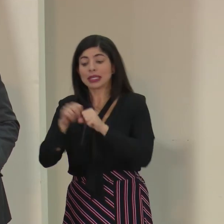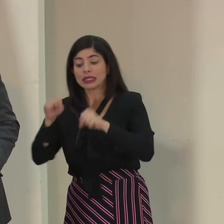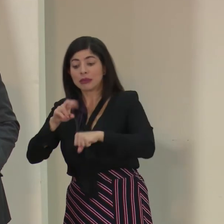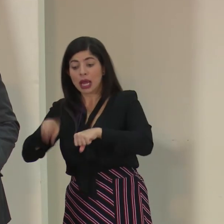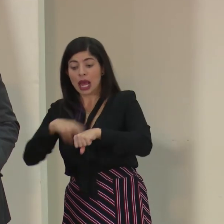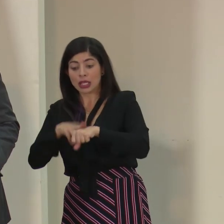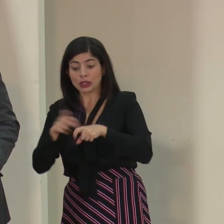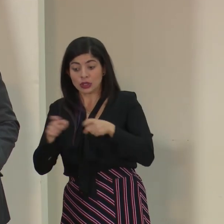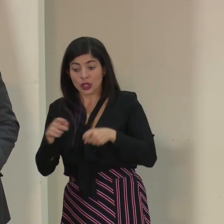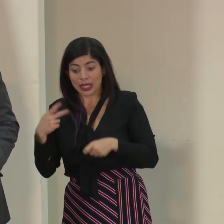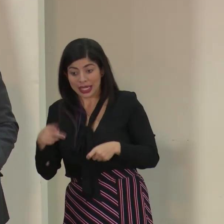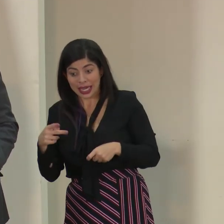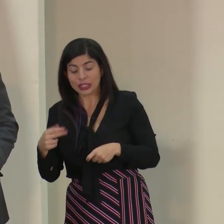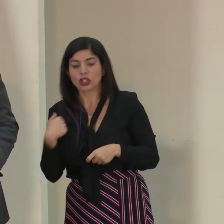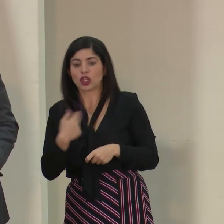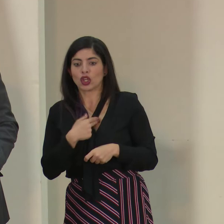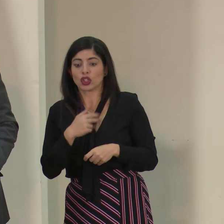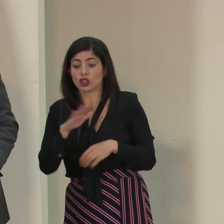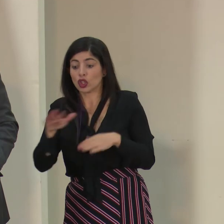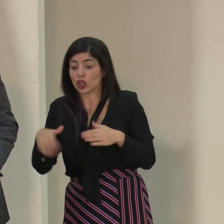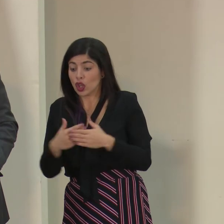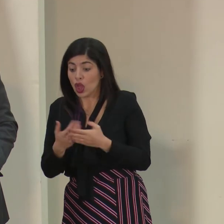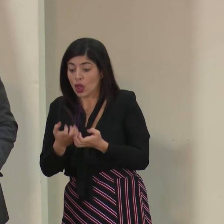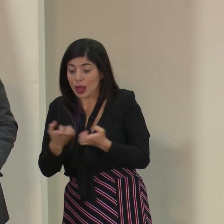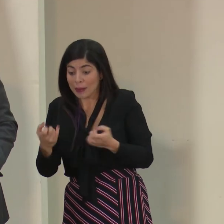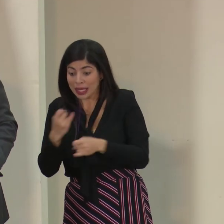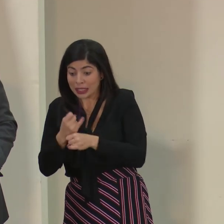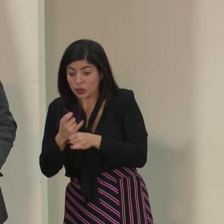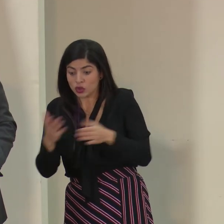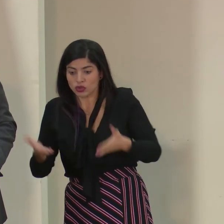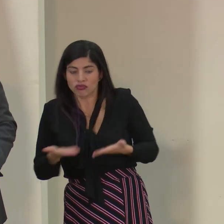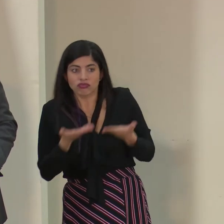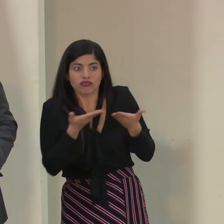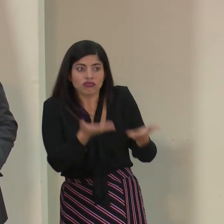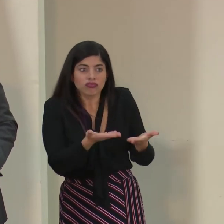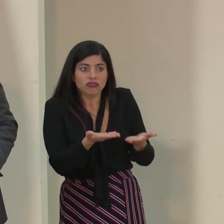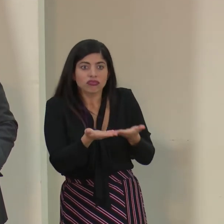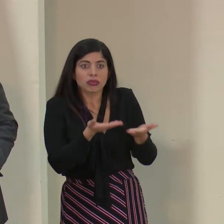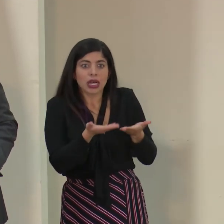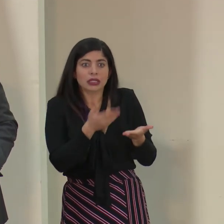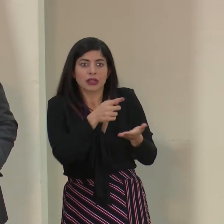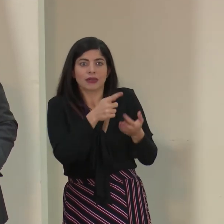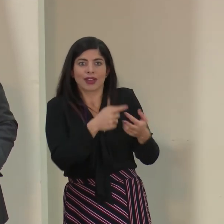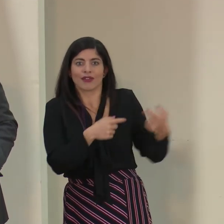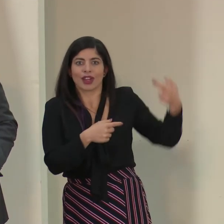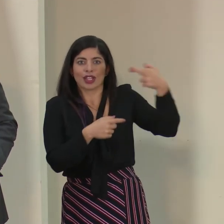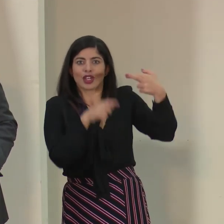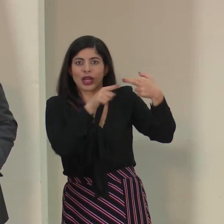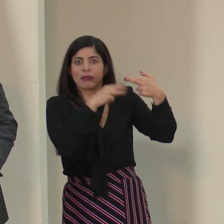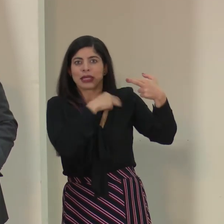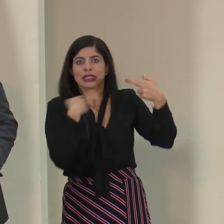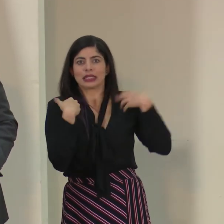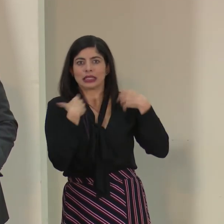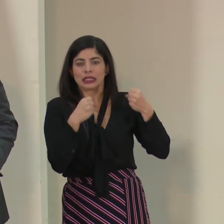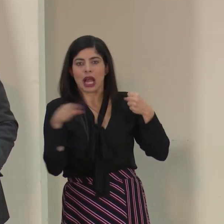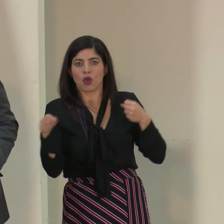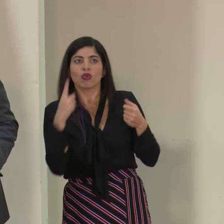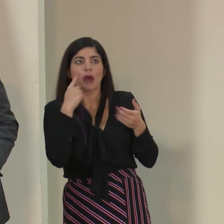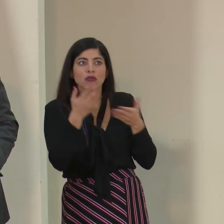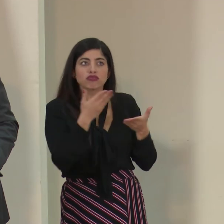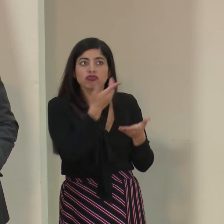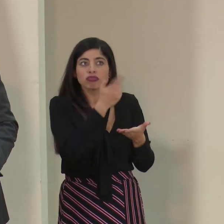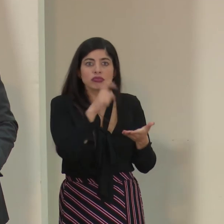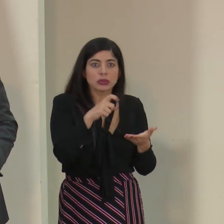Nacional de Gestión de Riesgo poner los recursos institucionales a disposición de la rectoría que ejerce el Ministerio de Salud. En